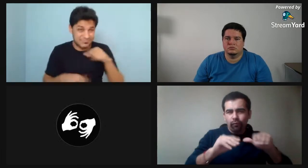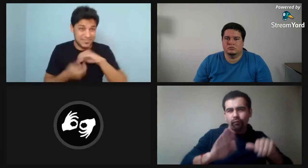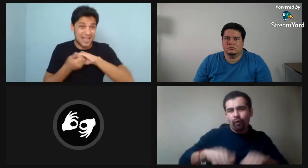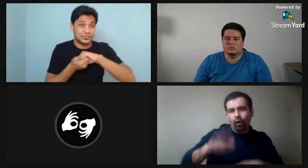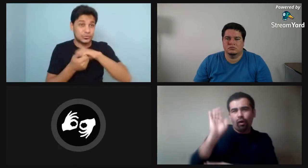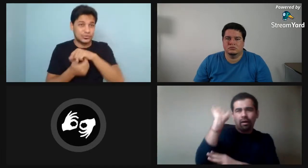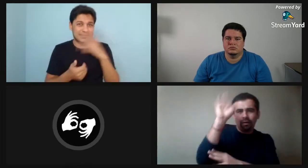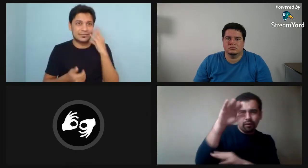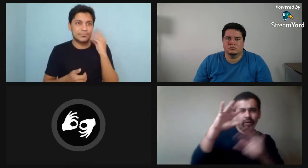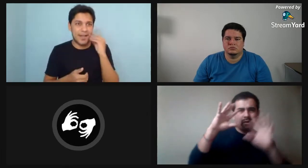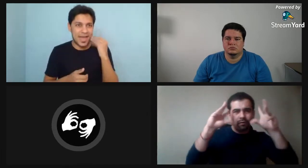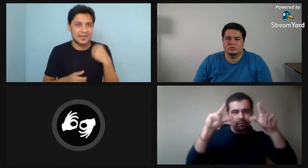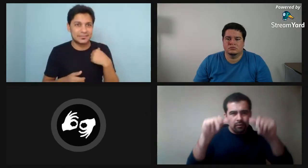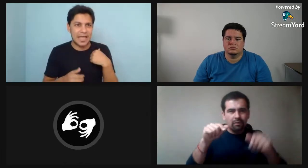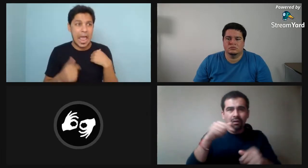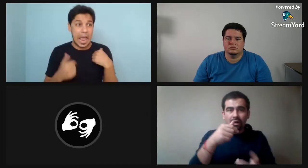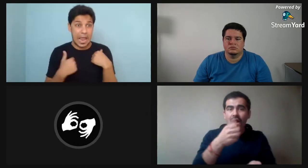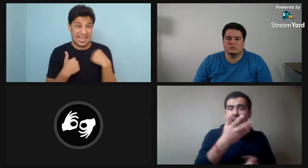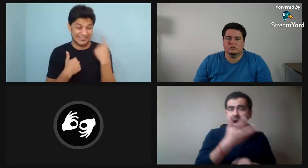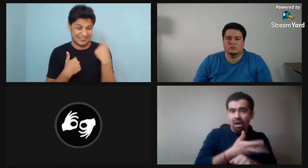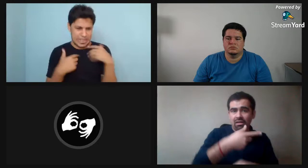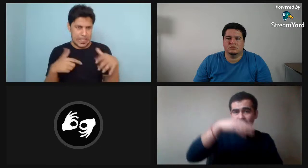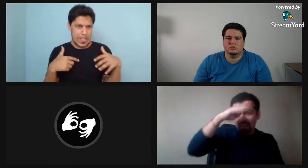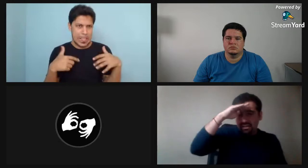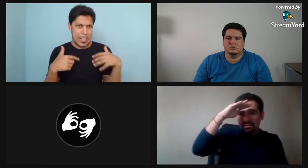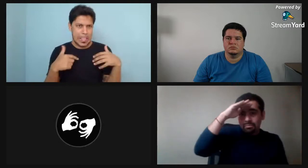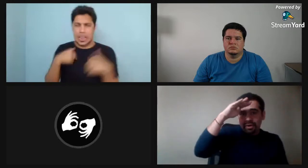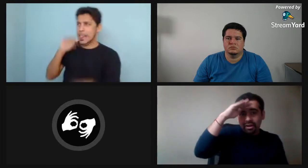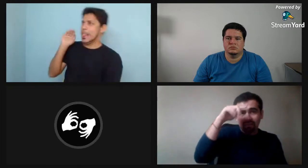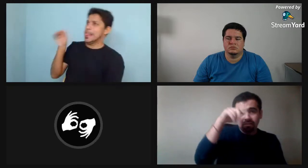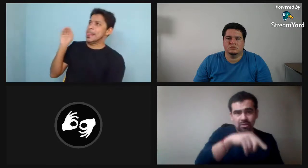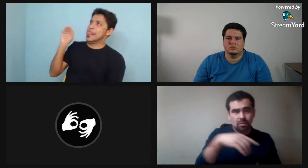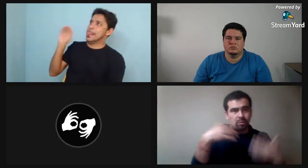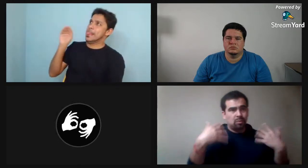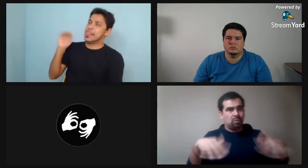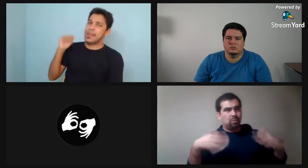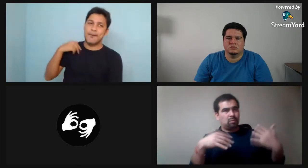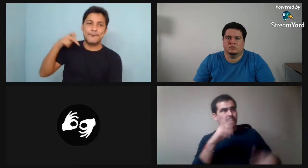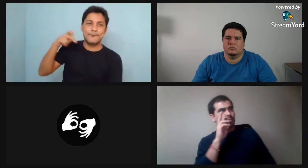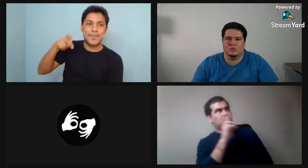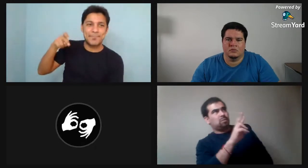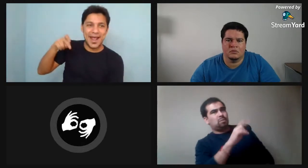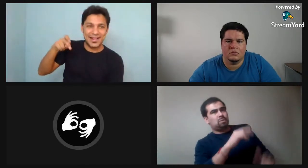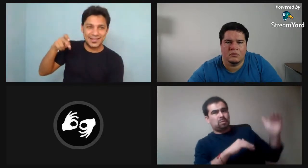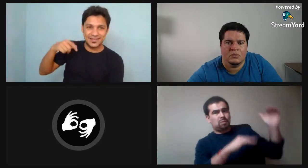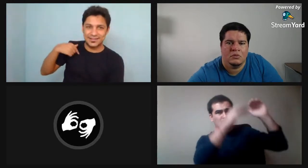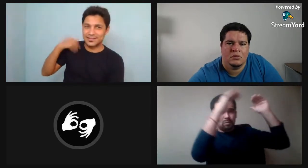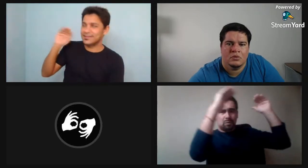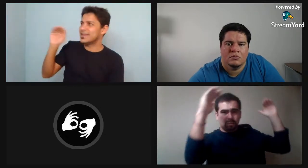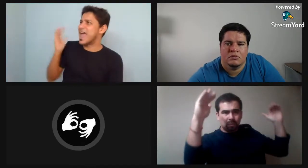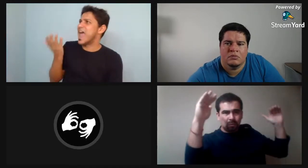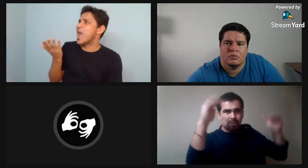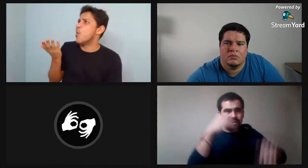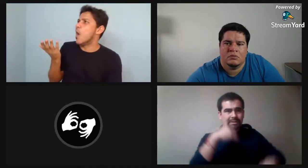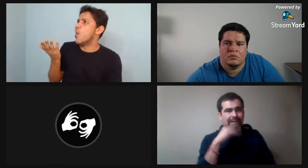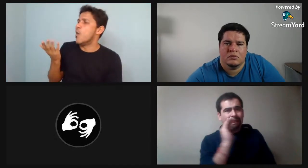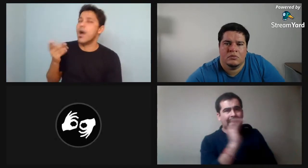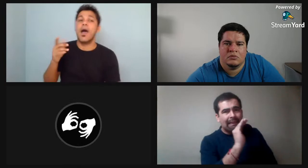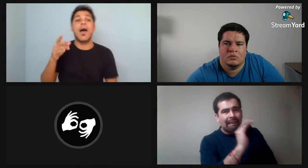Y ahí empezamos, me parece, a entrenar los distintos deportes como fútbol, básquetbol. Y esa experiencia fue muy importante de poder